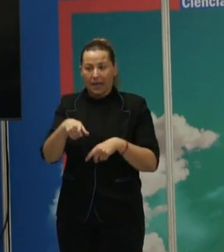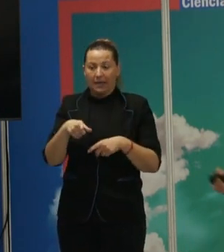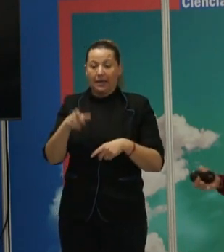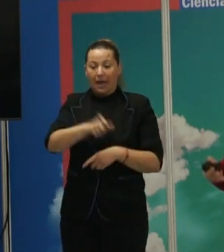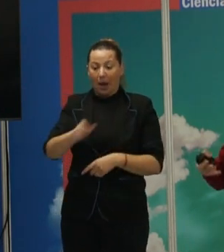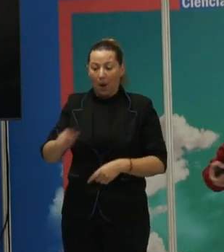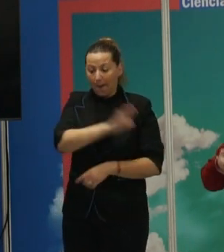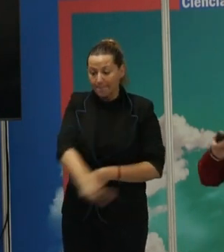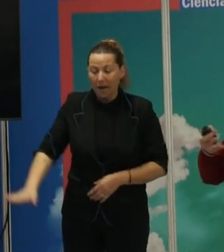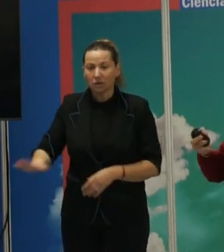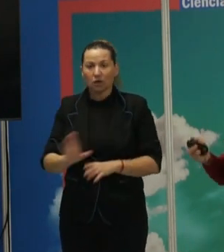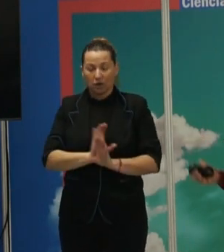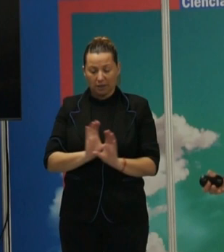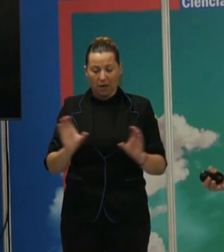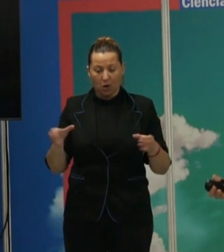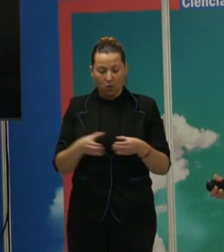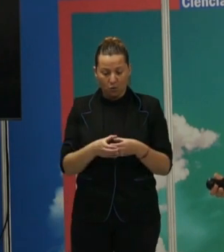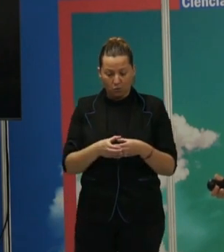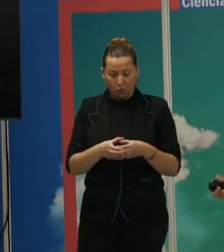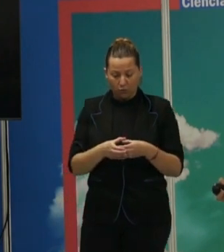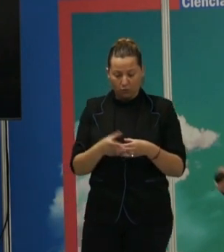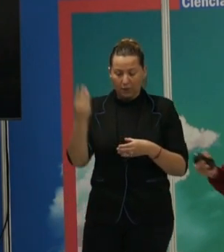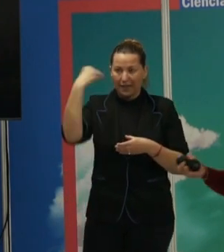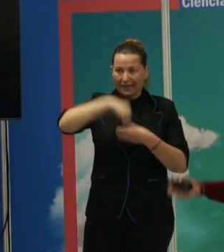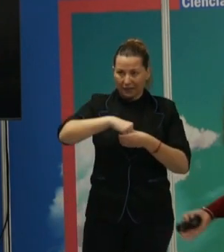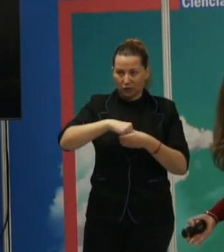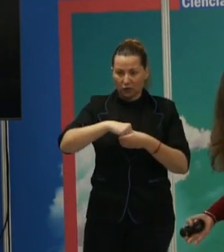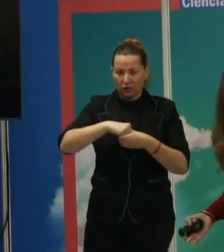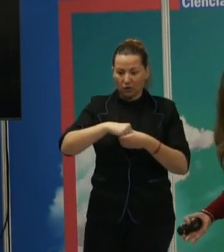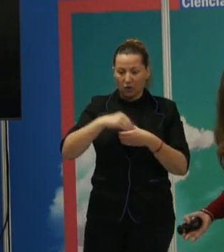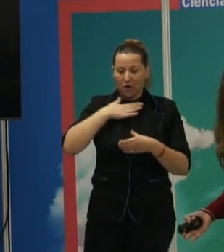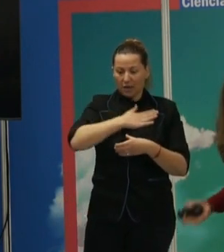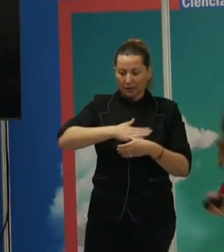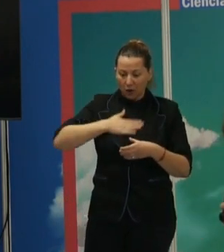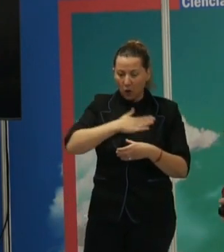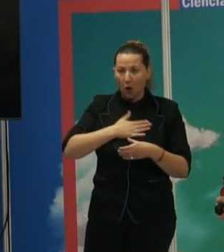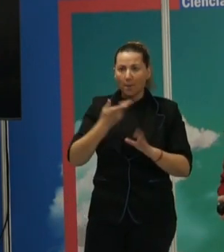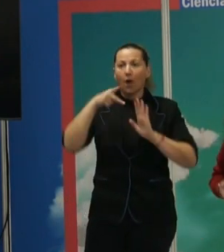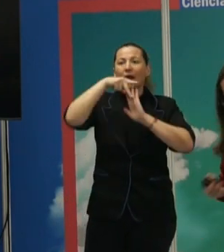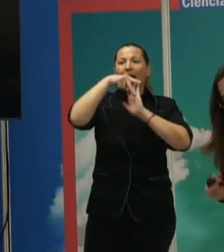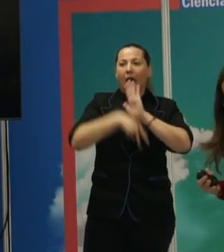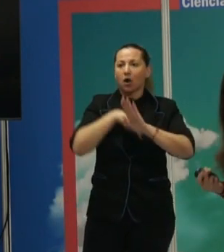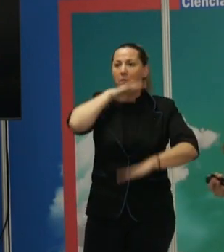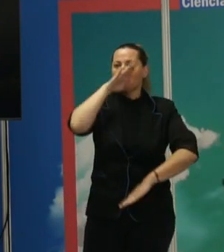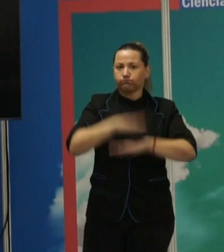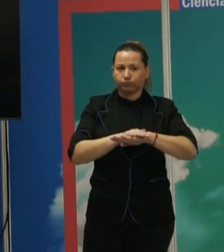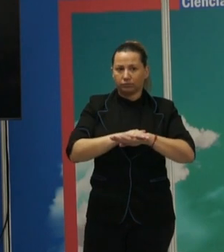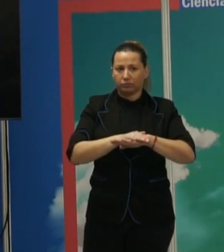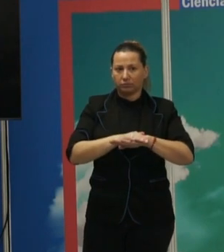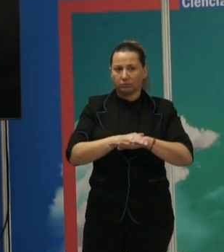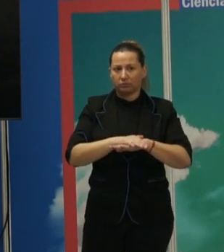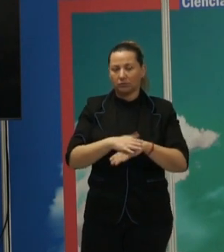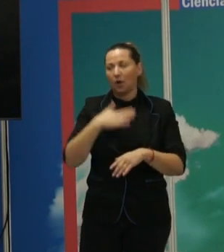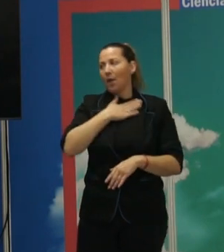sea, que se sientan relativamente cómodos dentro de ese grupo y que acaten las normas de ese grupo, sobre todo que las acaten. Lo de la comodidad ya es más